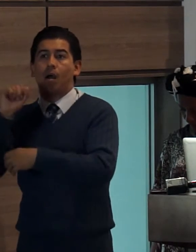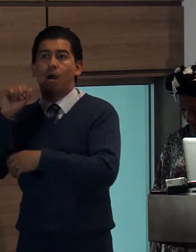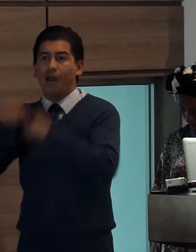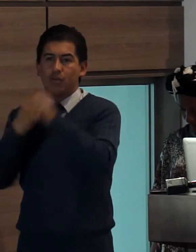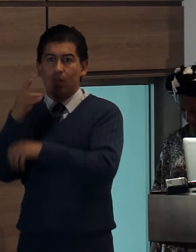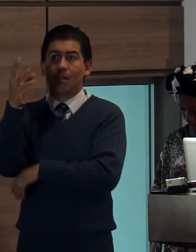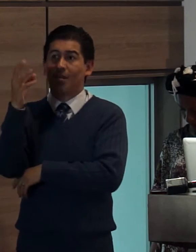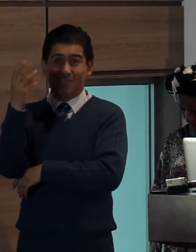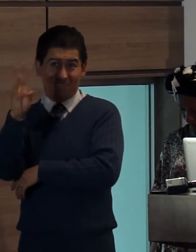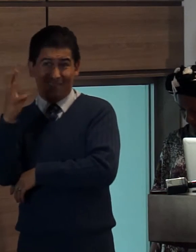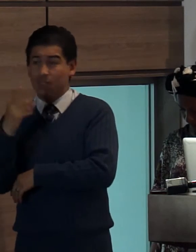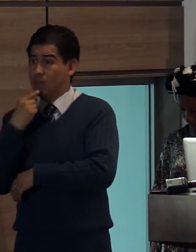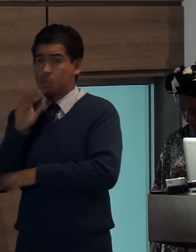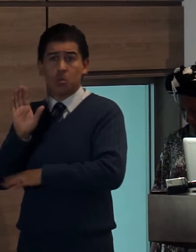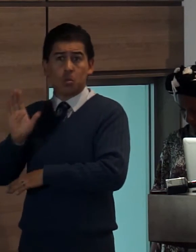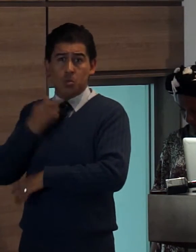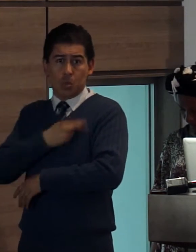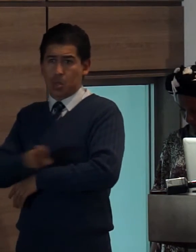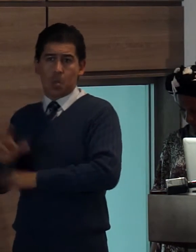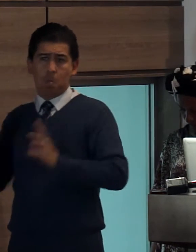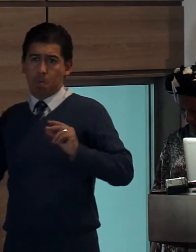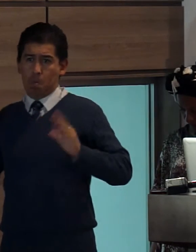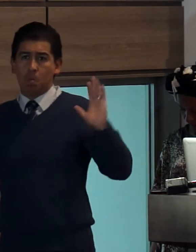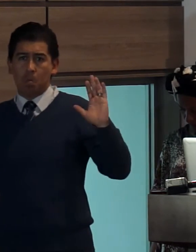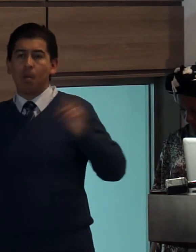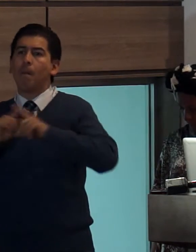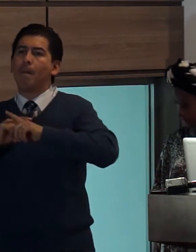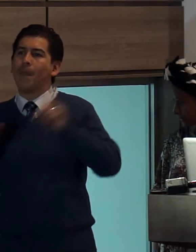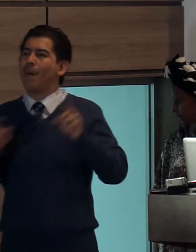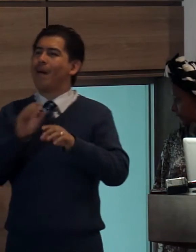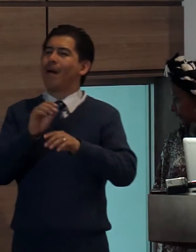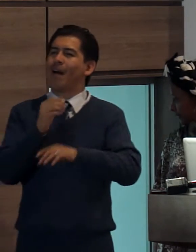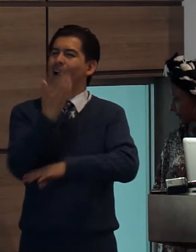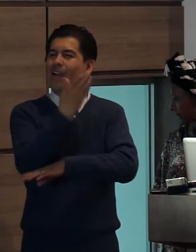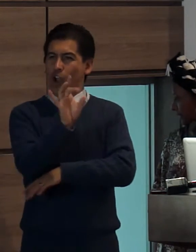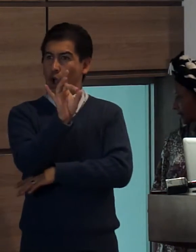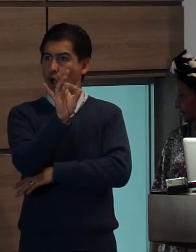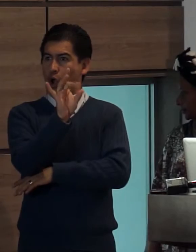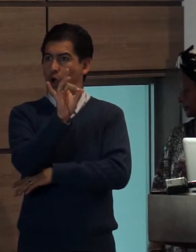adolescente por sus no creencias religiosas en el programa Ecuador Tiene Talento